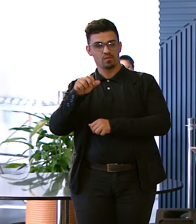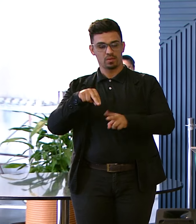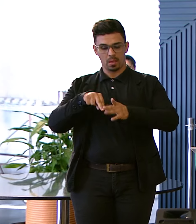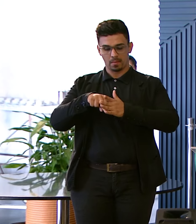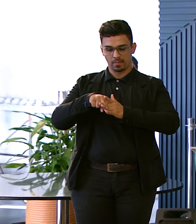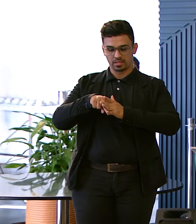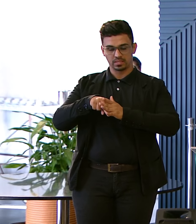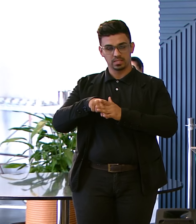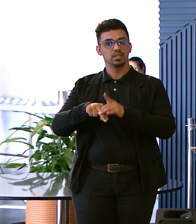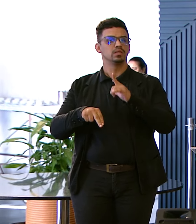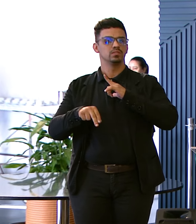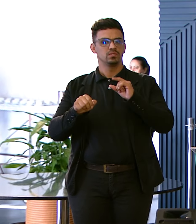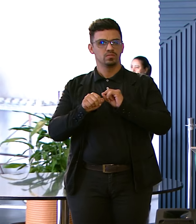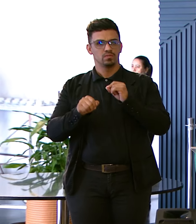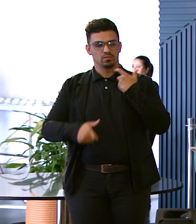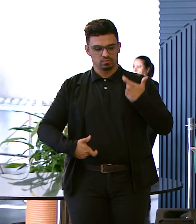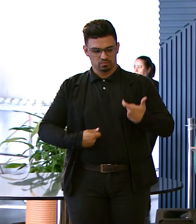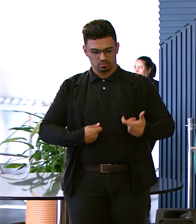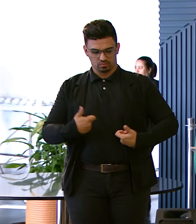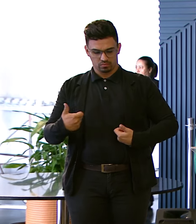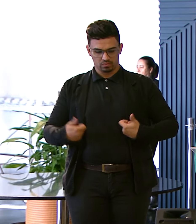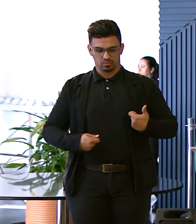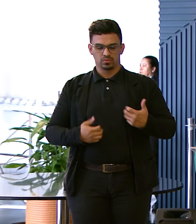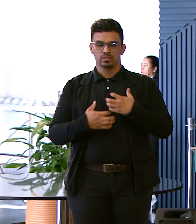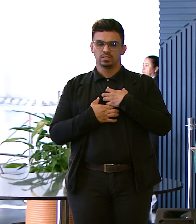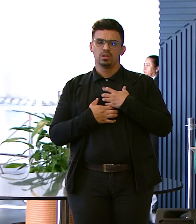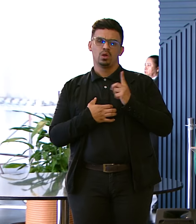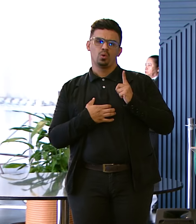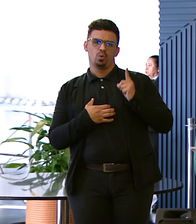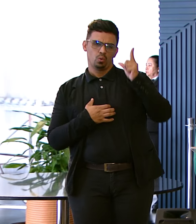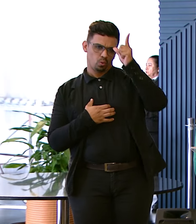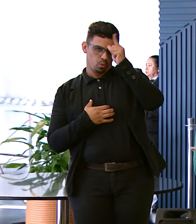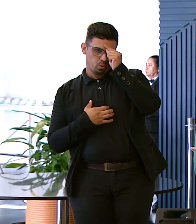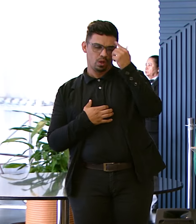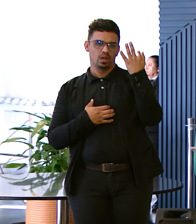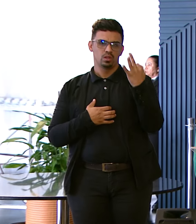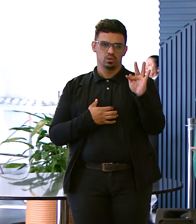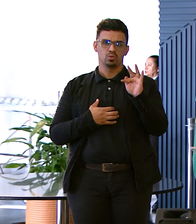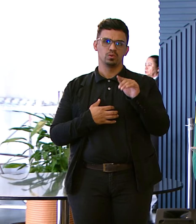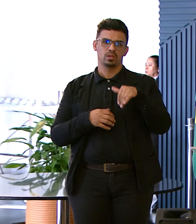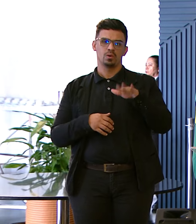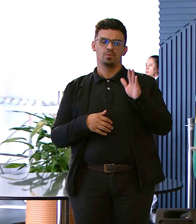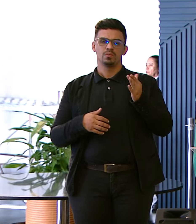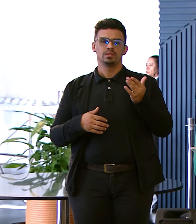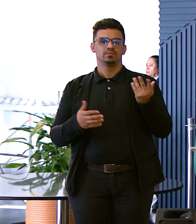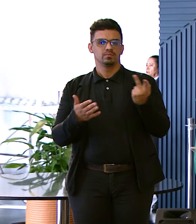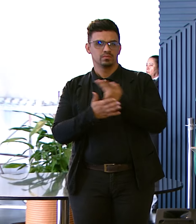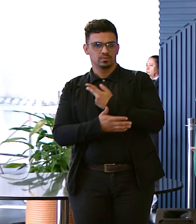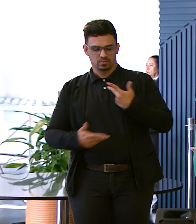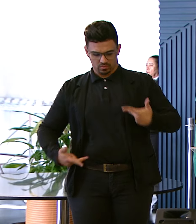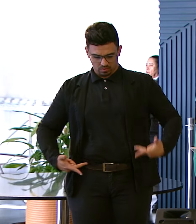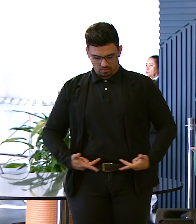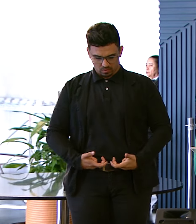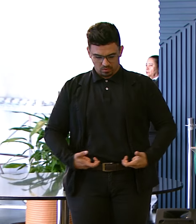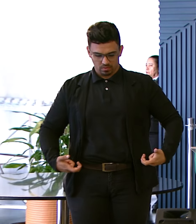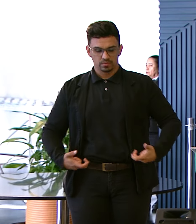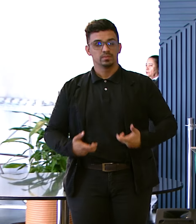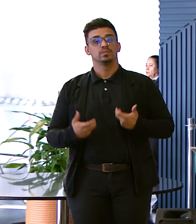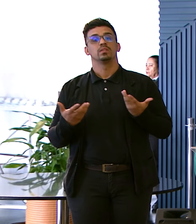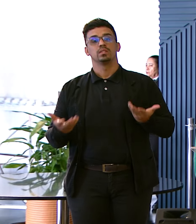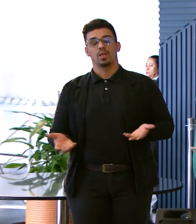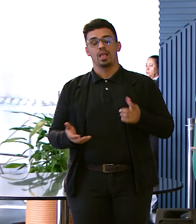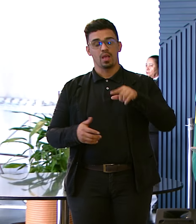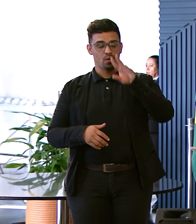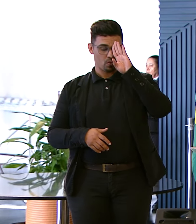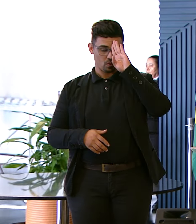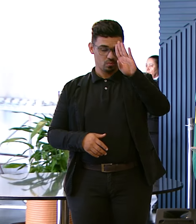Realizaram Essa analgesia Para alívio De dor Que é O maior Indicador De cesárea Então Esse é